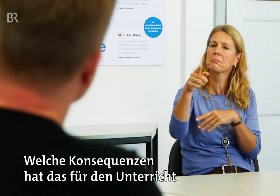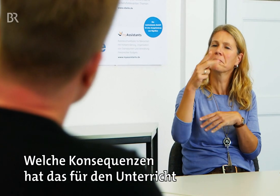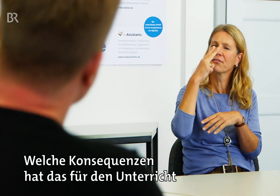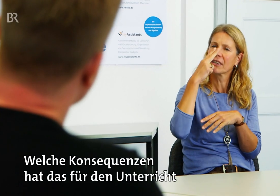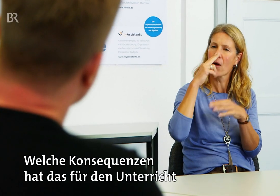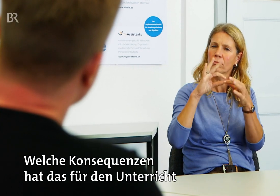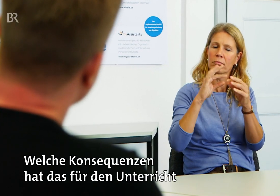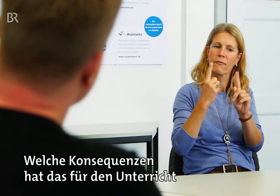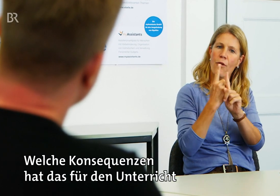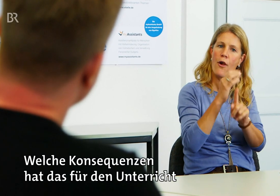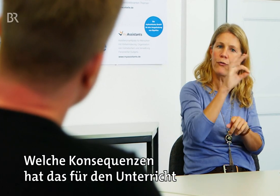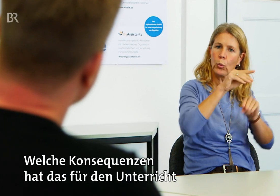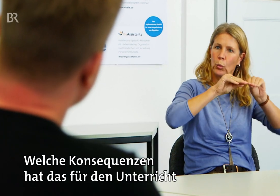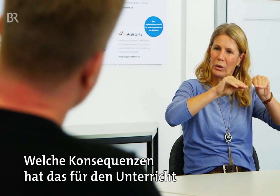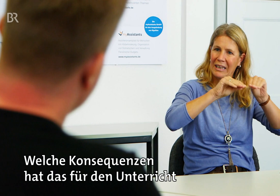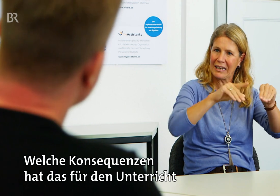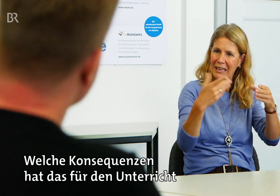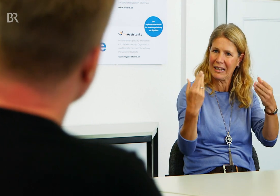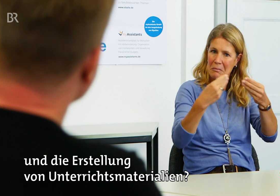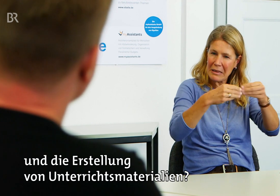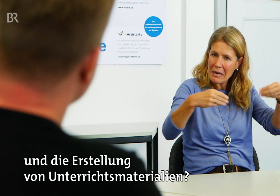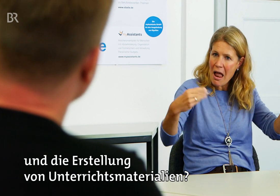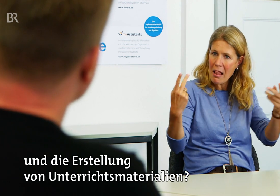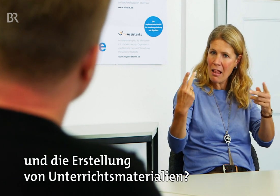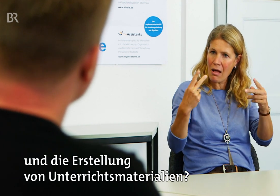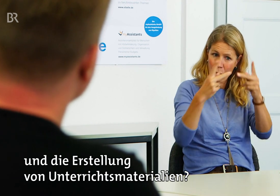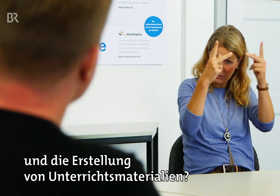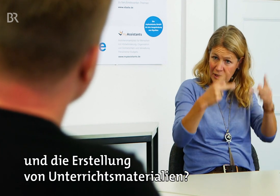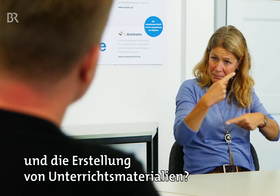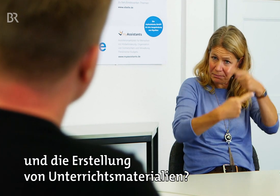Welche Konsequenzen hat das für den Unterricht und die Erstellung von Unterrichtsmaterialien?